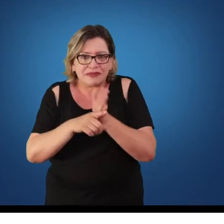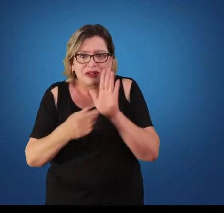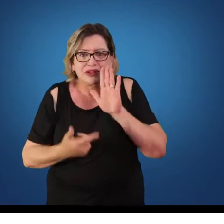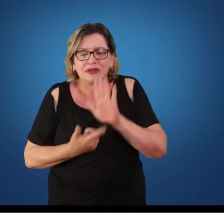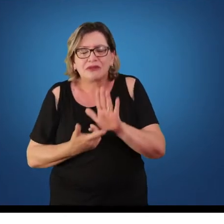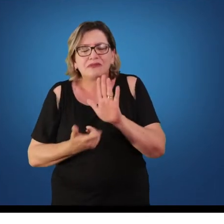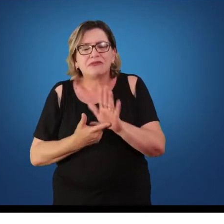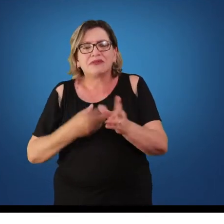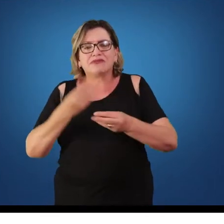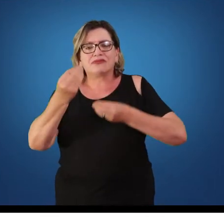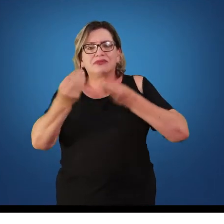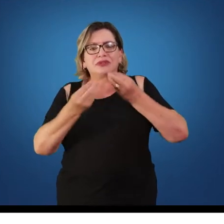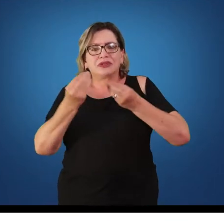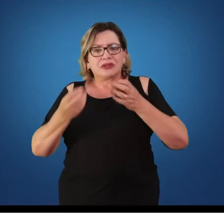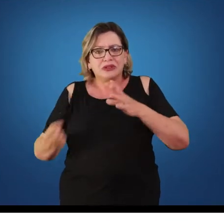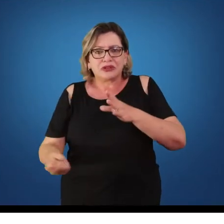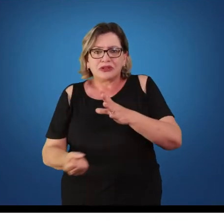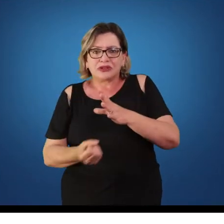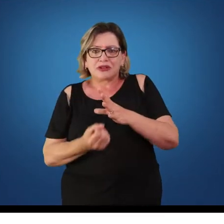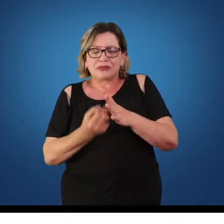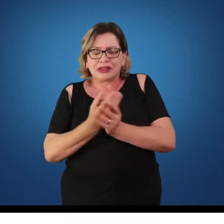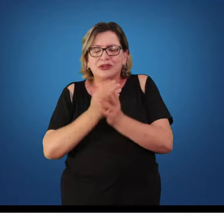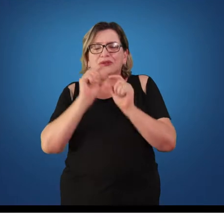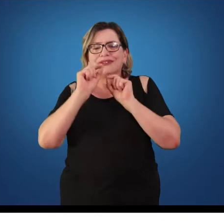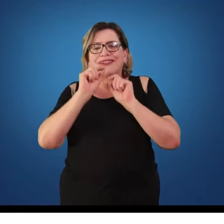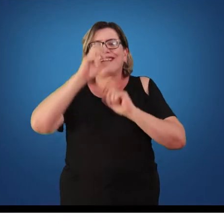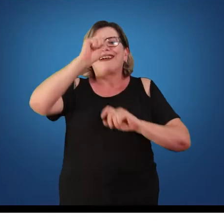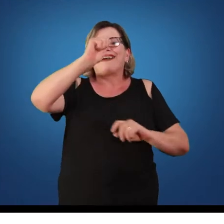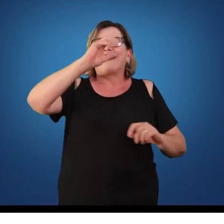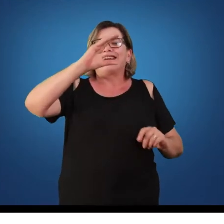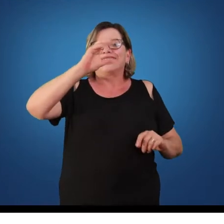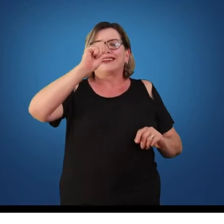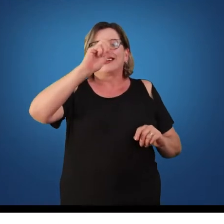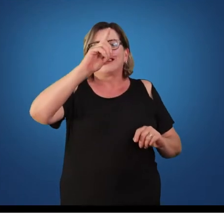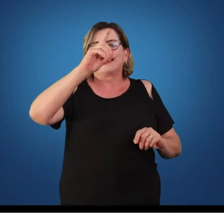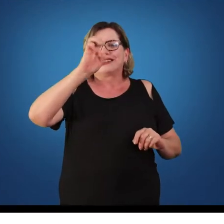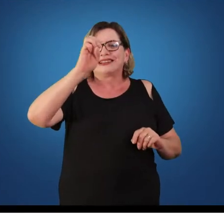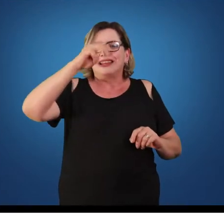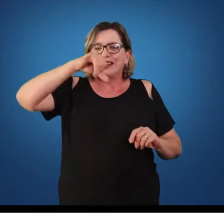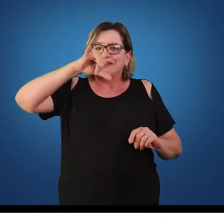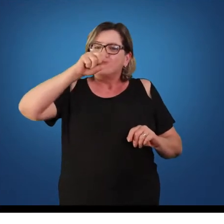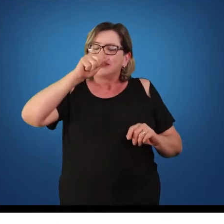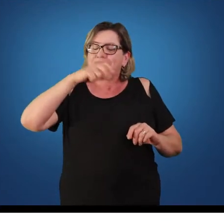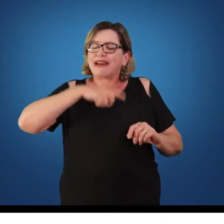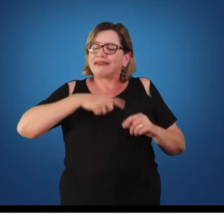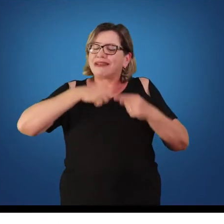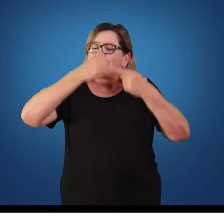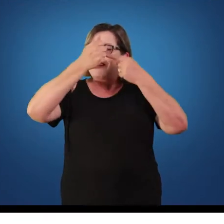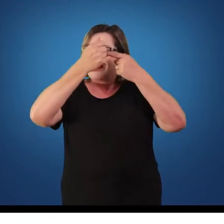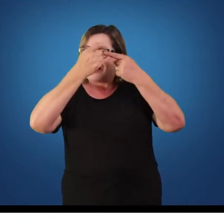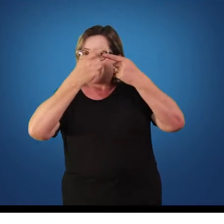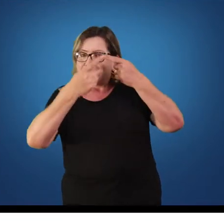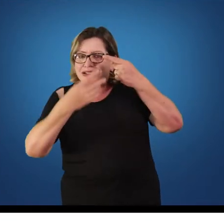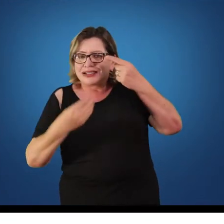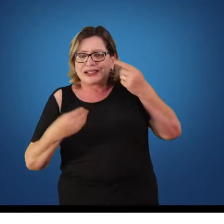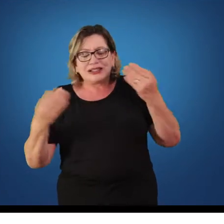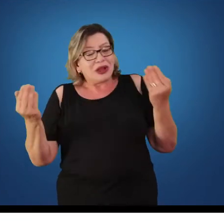surgimento da ginástica de academia que a gente conhece hoje, que tem características, hoje tem vários